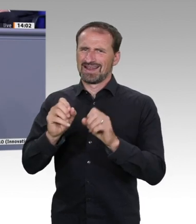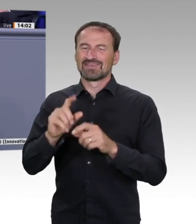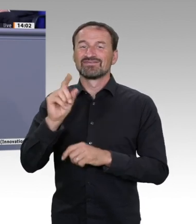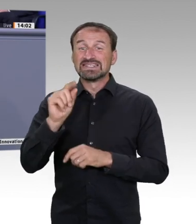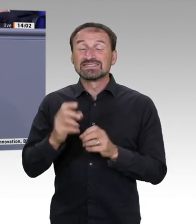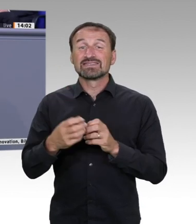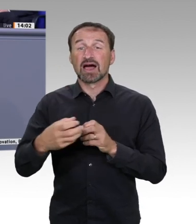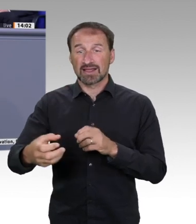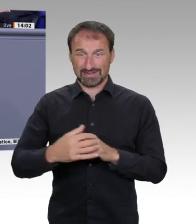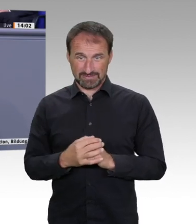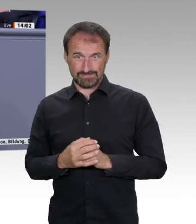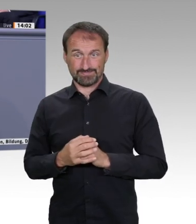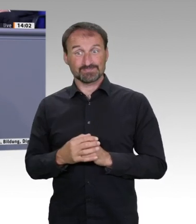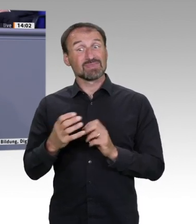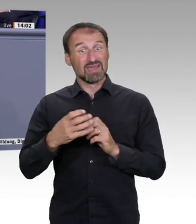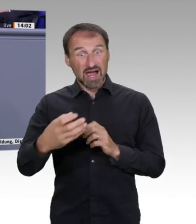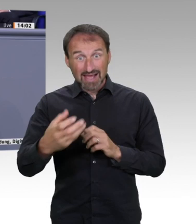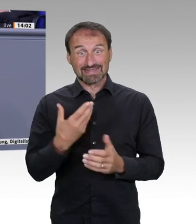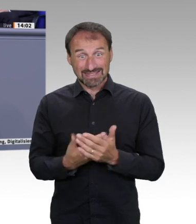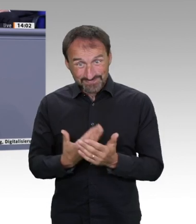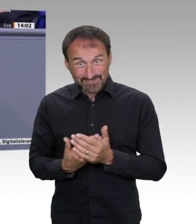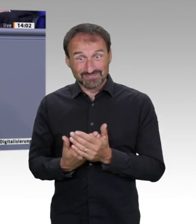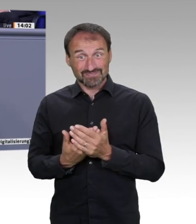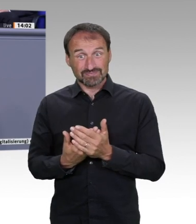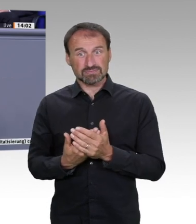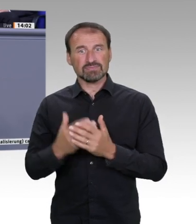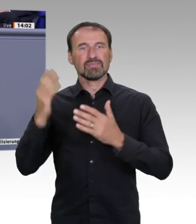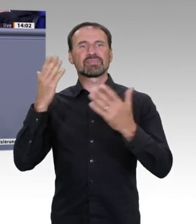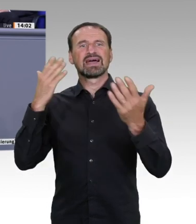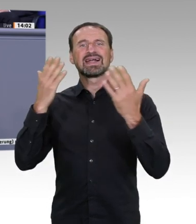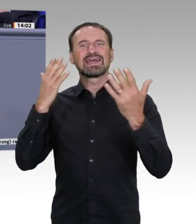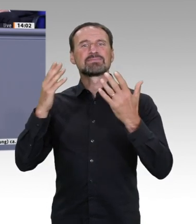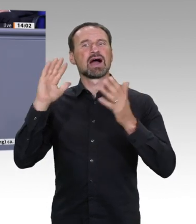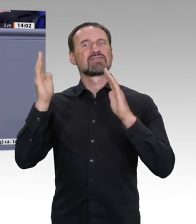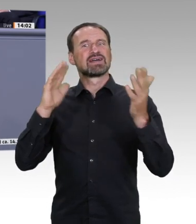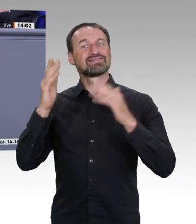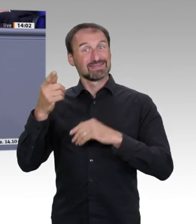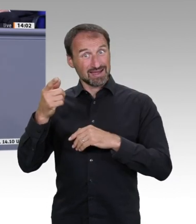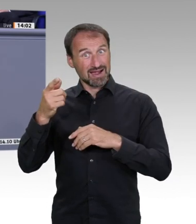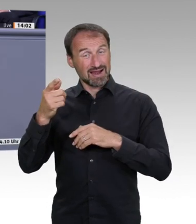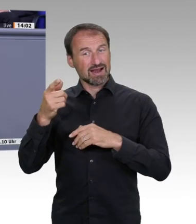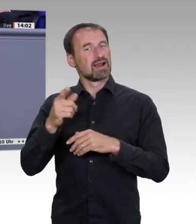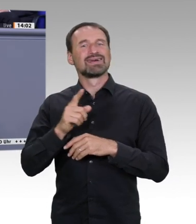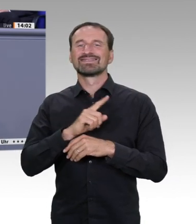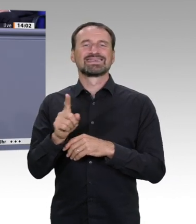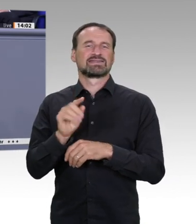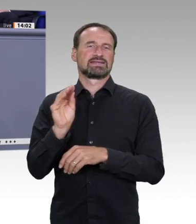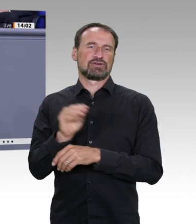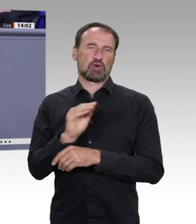erkannte Probleme als Querschnittsaufgabe anzunehmen, mit Forschungs und Innovationsstrategien zu unterlegen und